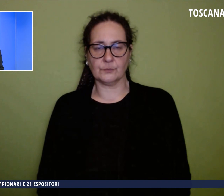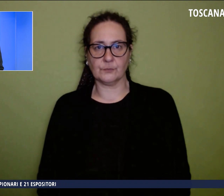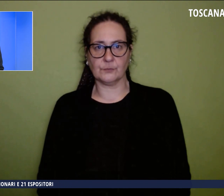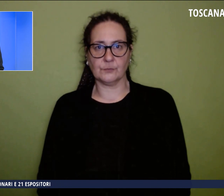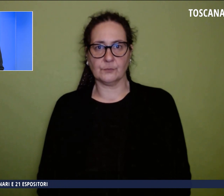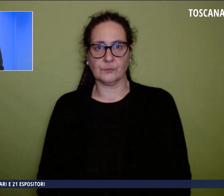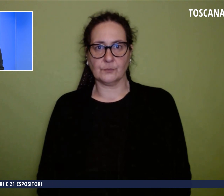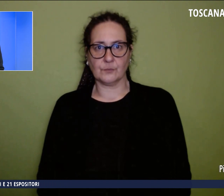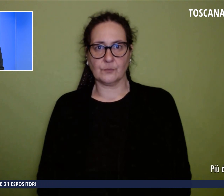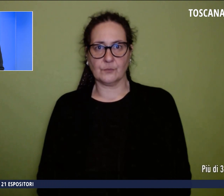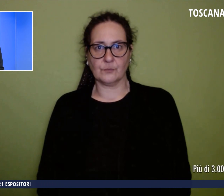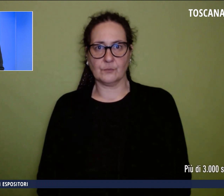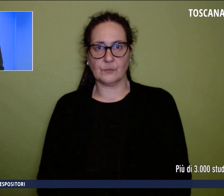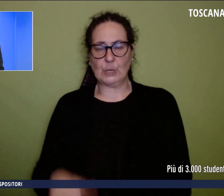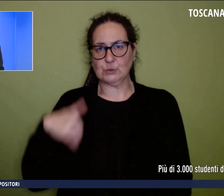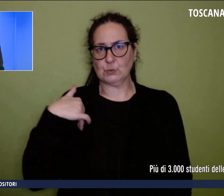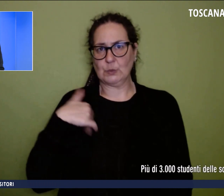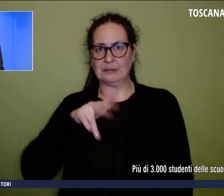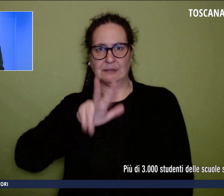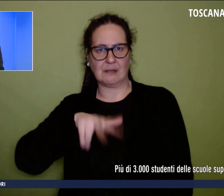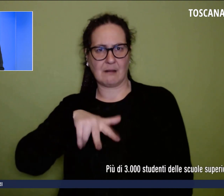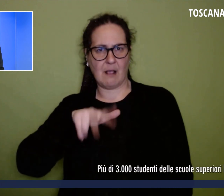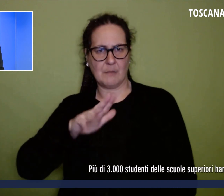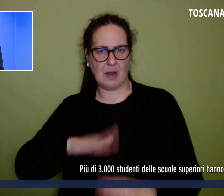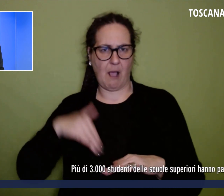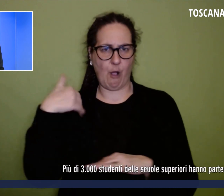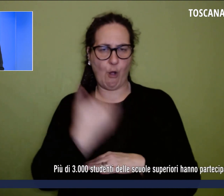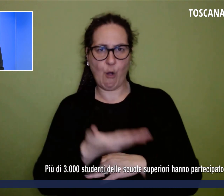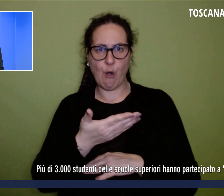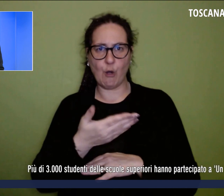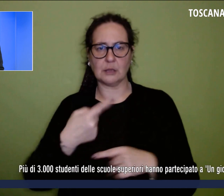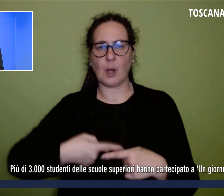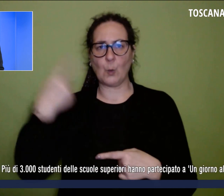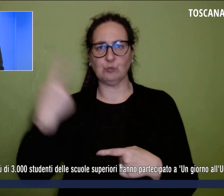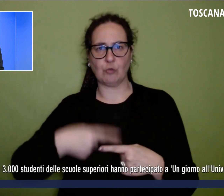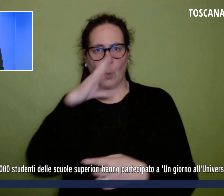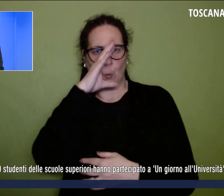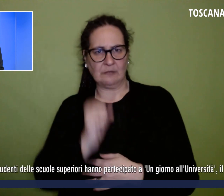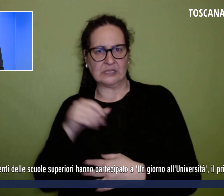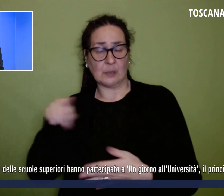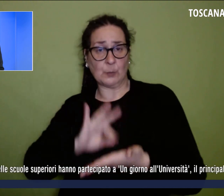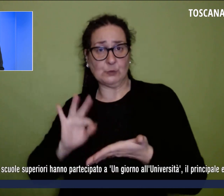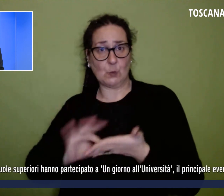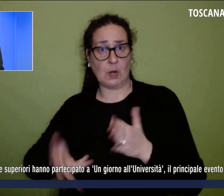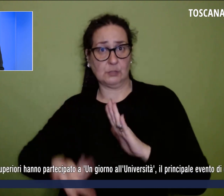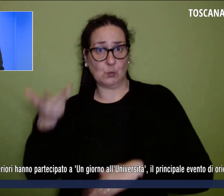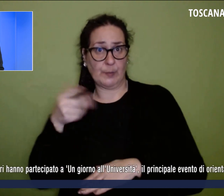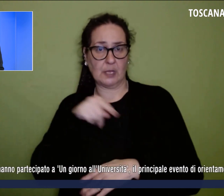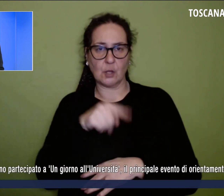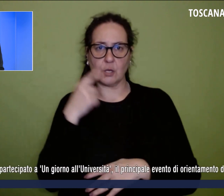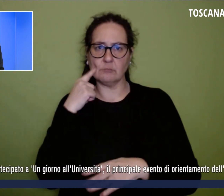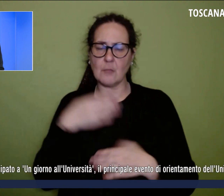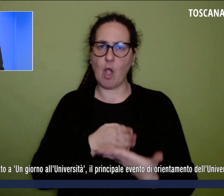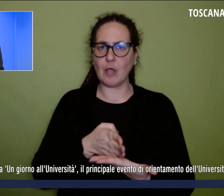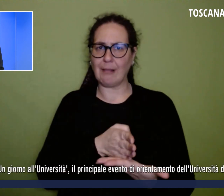Più di 3.000 studenti delle scuole superiori hanno partecipato a un giorno all'università, il principale evento di orientamento dell'Università